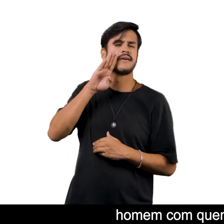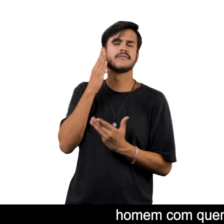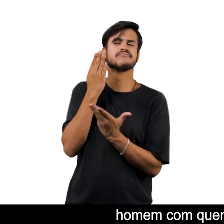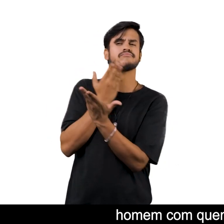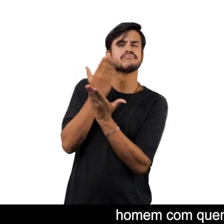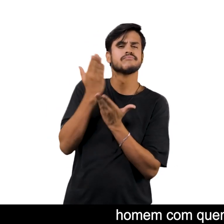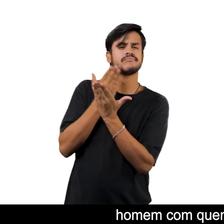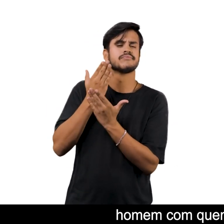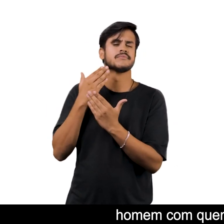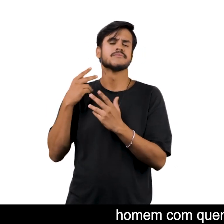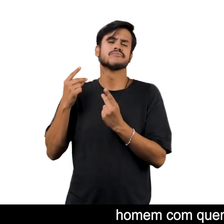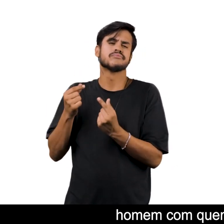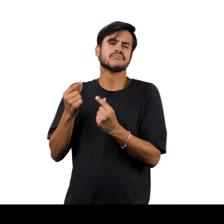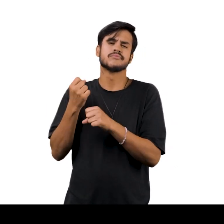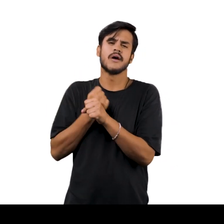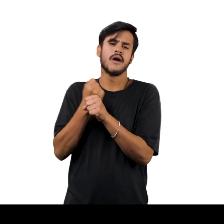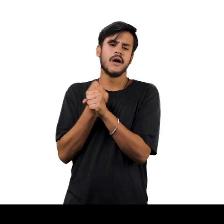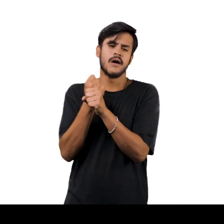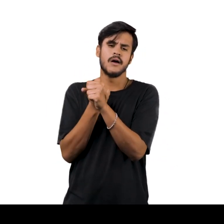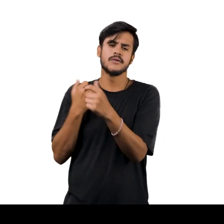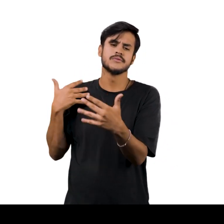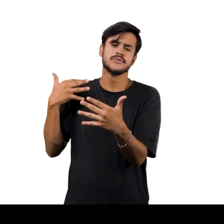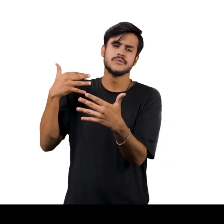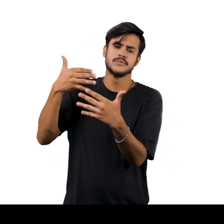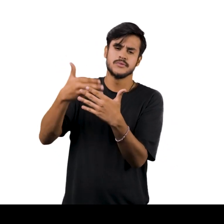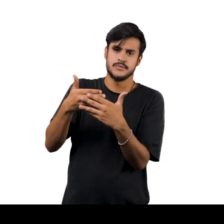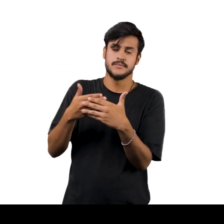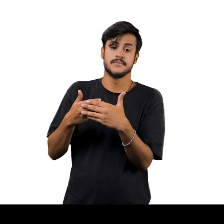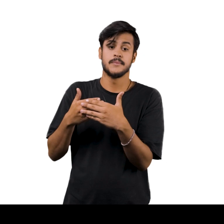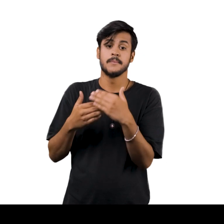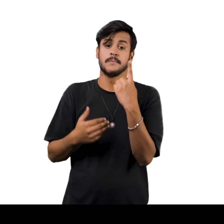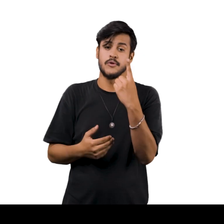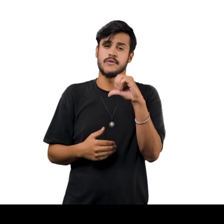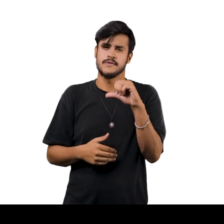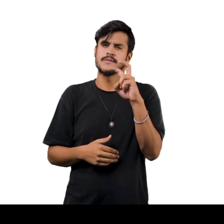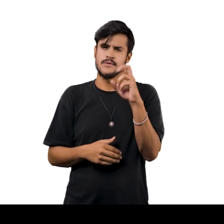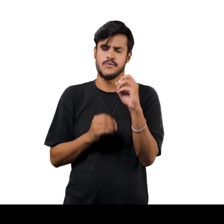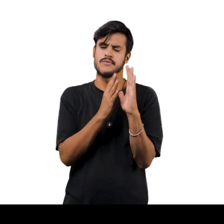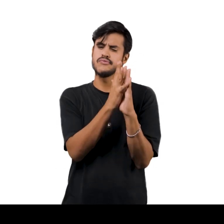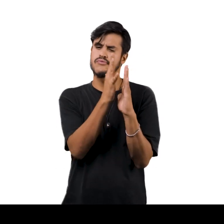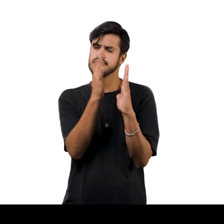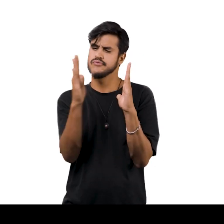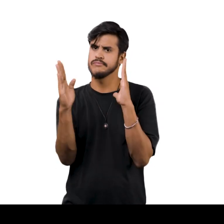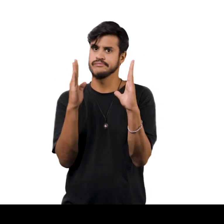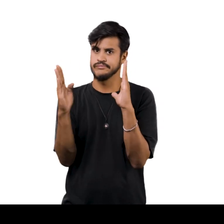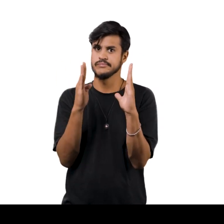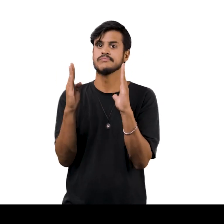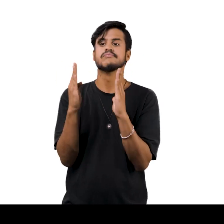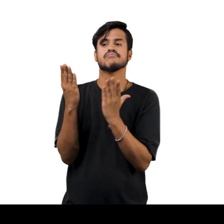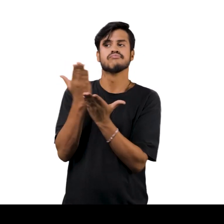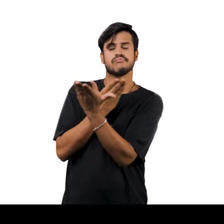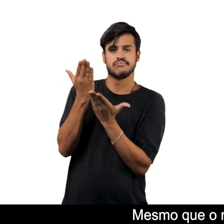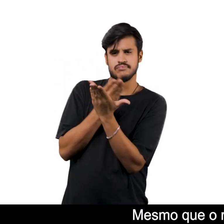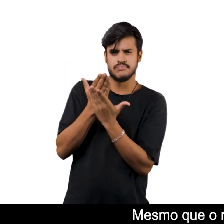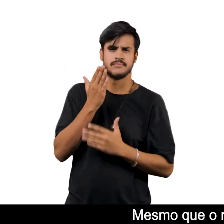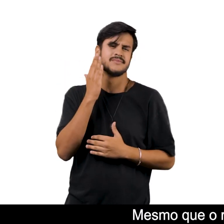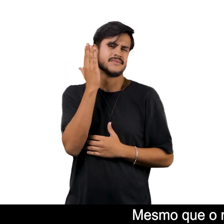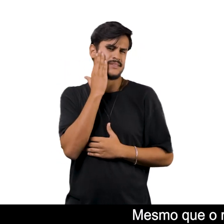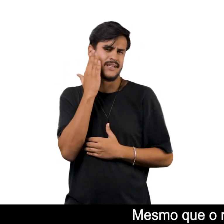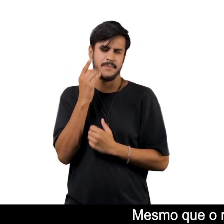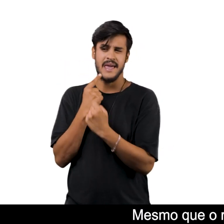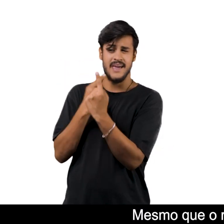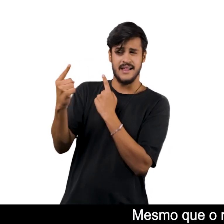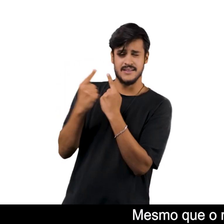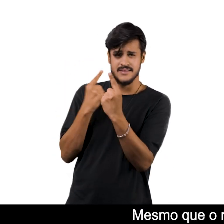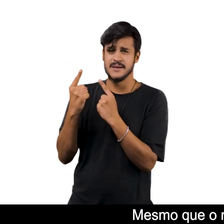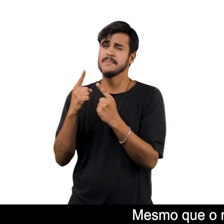manteve uma relação apaixonada Durante boa parte dos anos 1950 Mesmo que